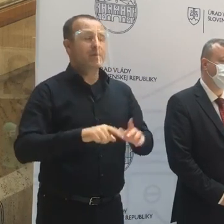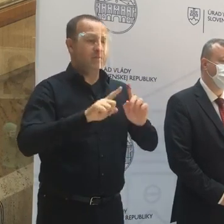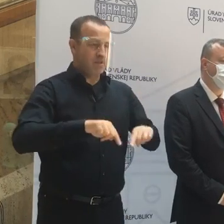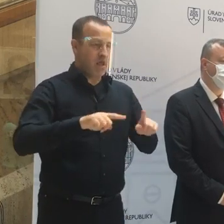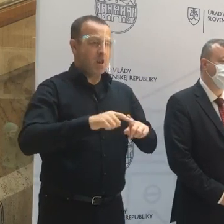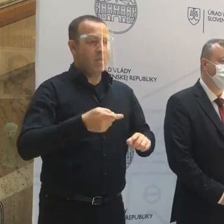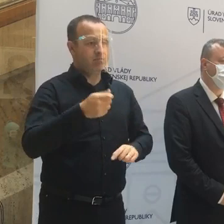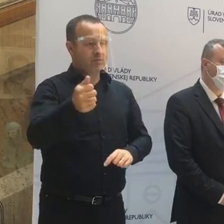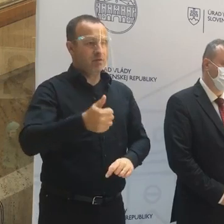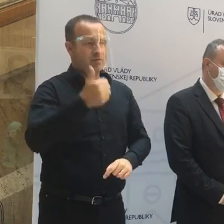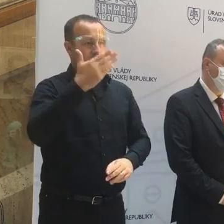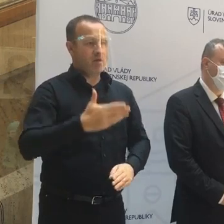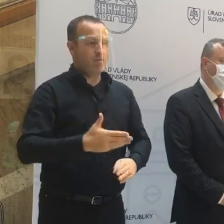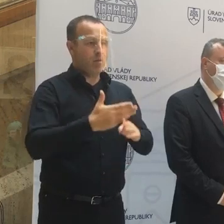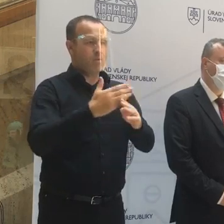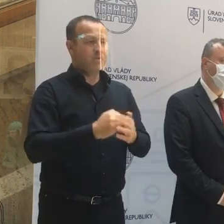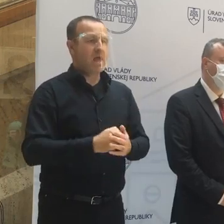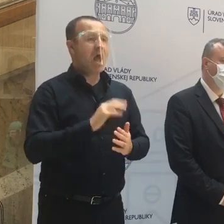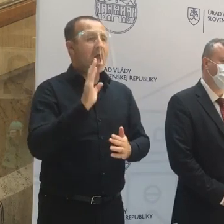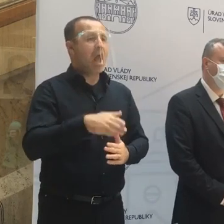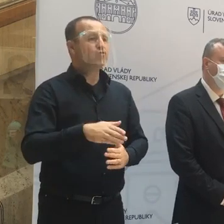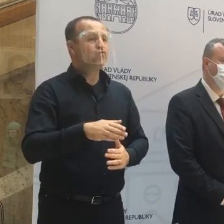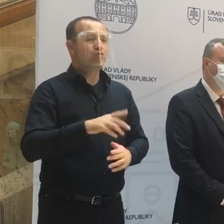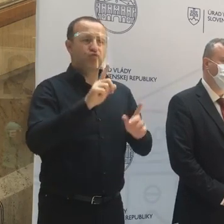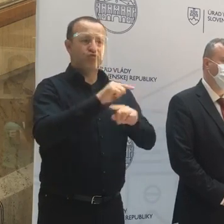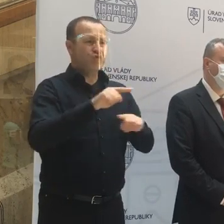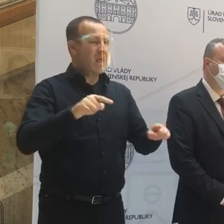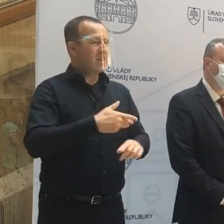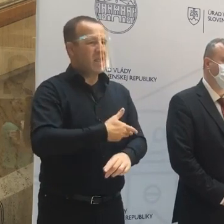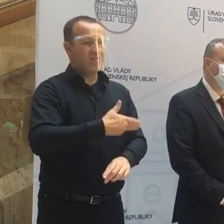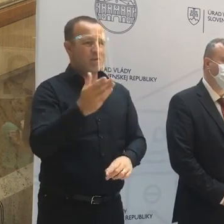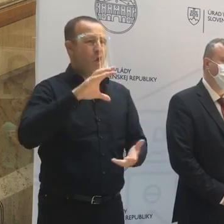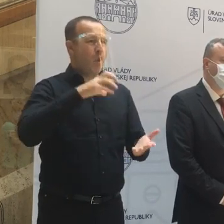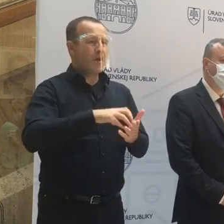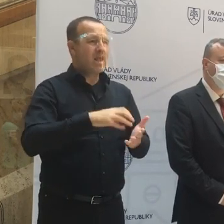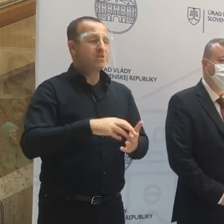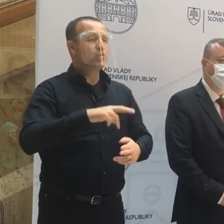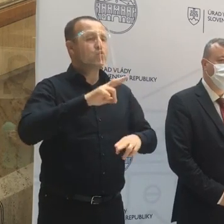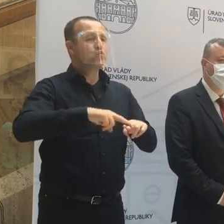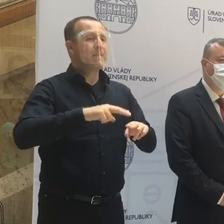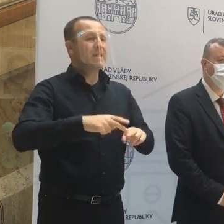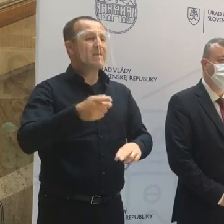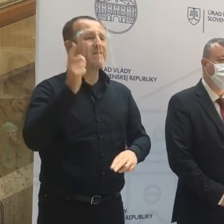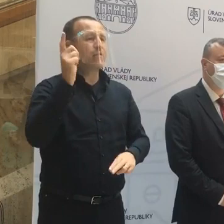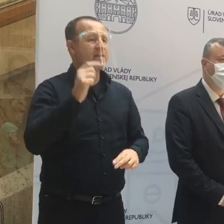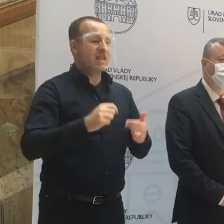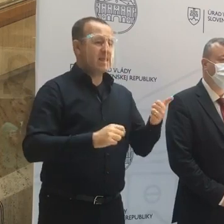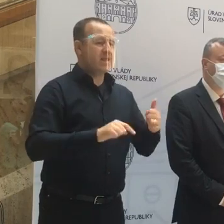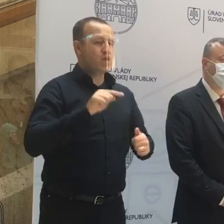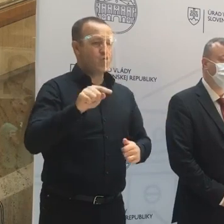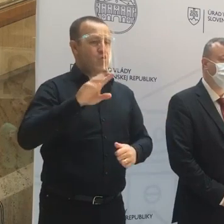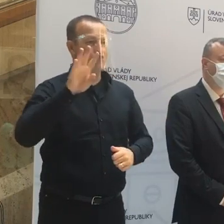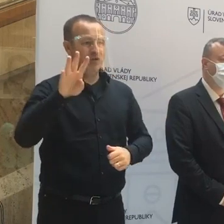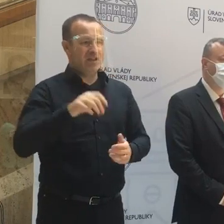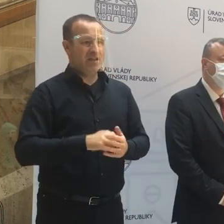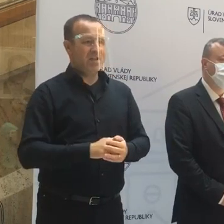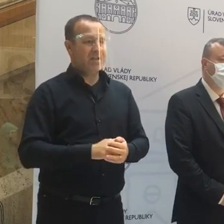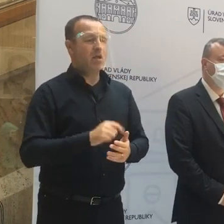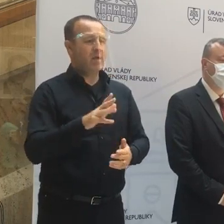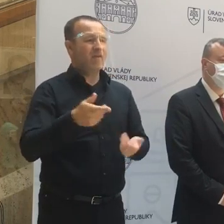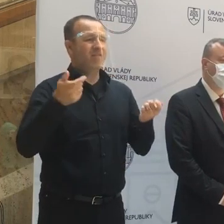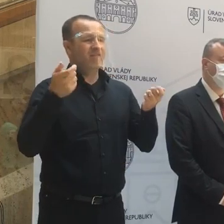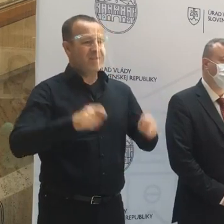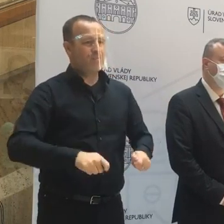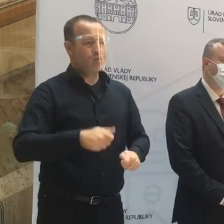vyplácame prvú pomoc. Až keď žiaden z okresov nebude v stupni varovania 1 až 4, až vtedy bude možné